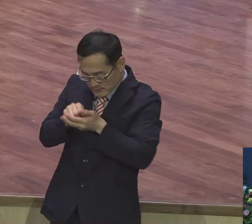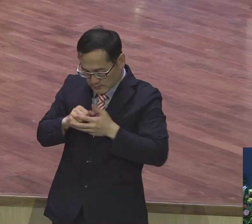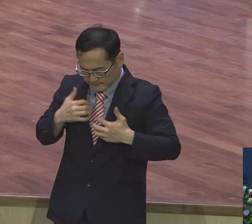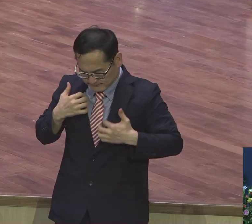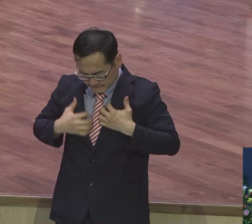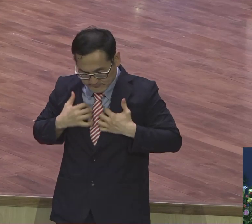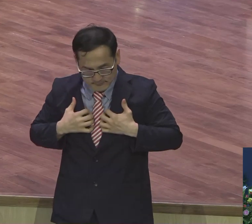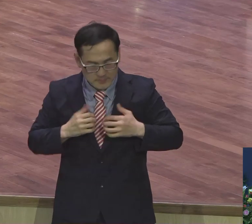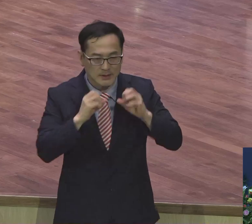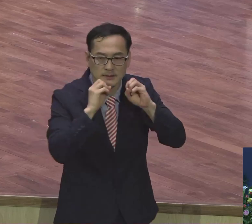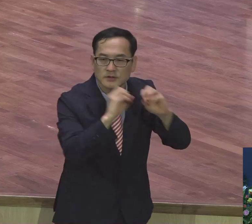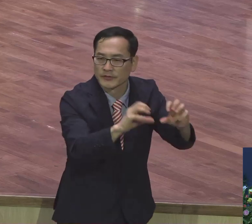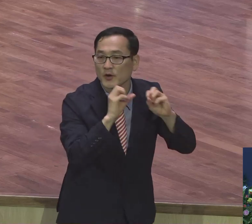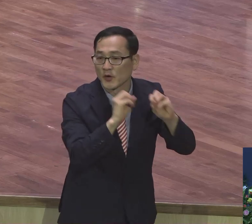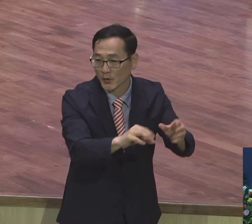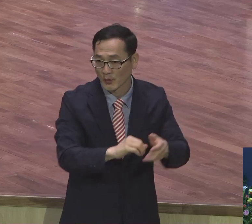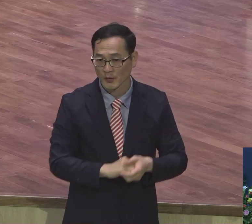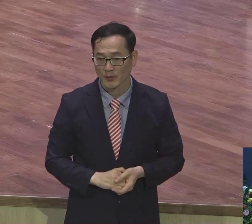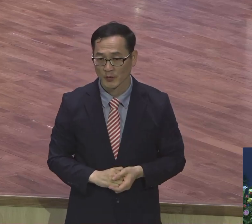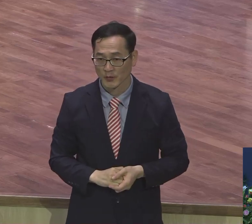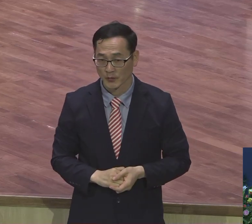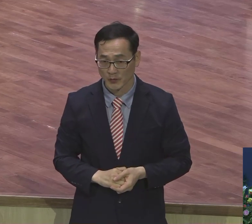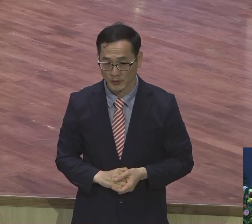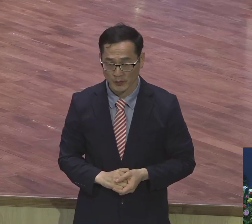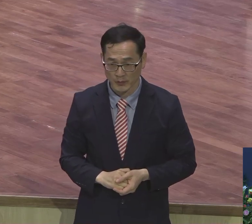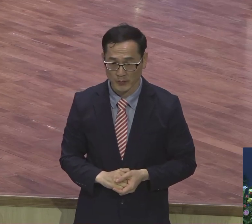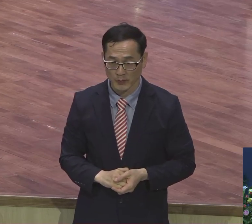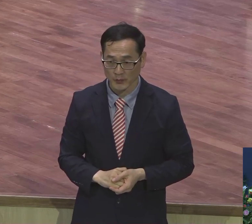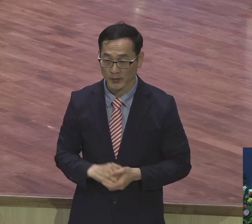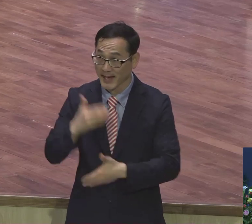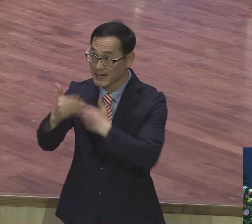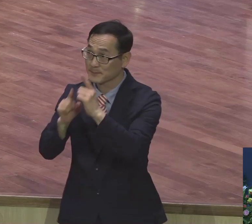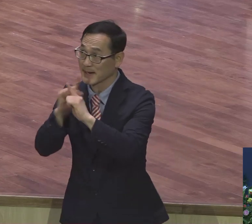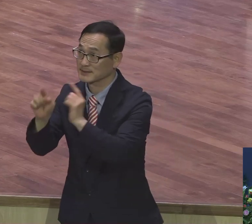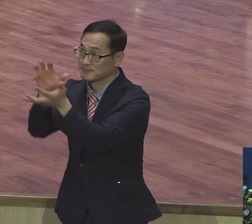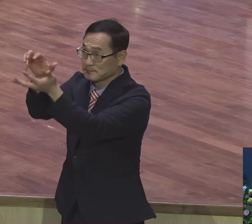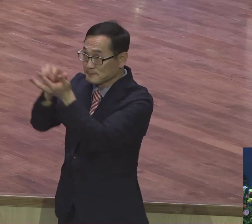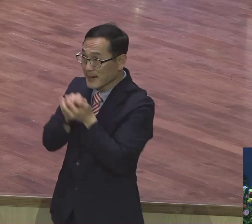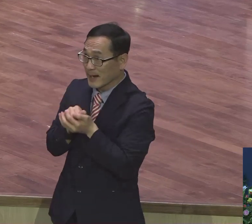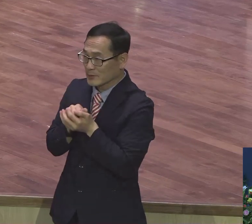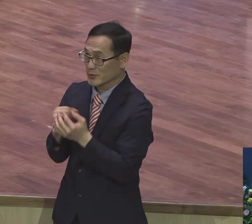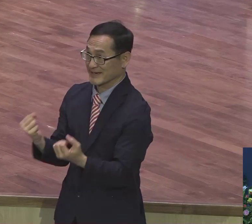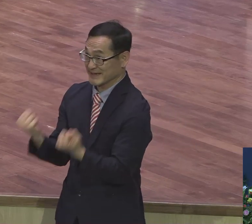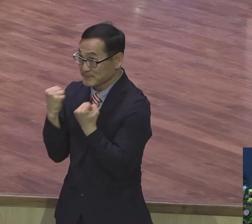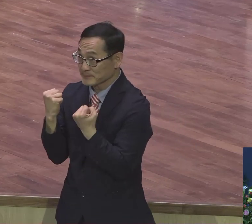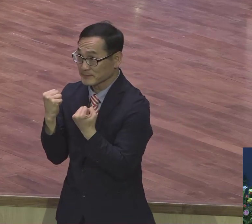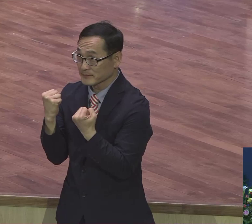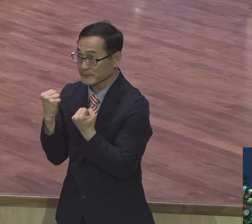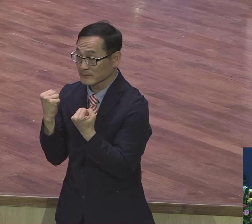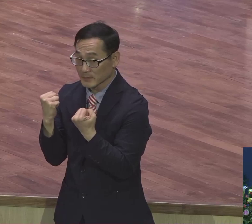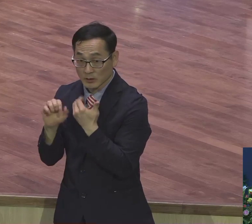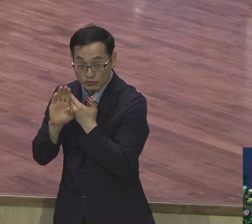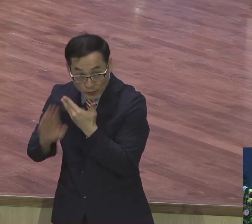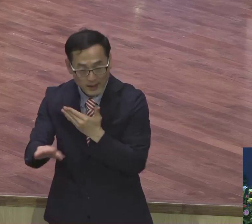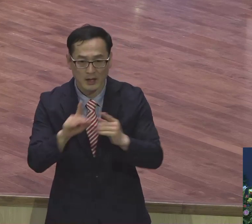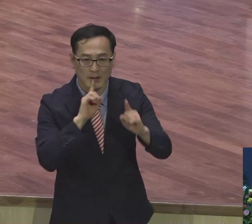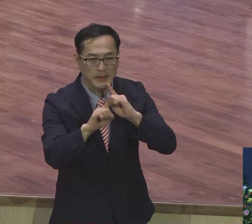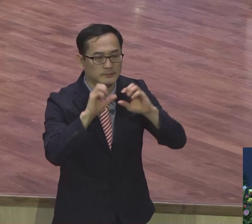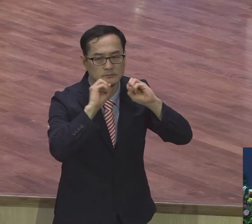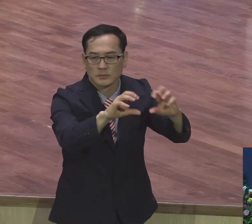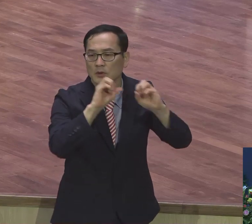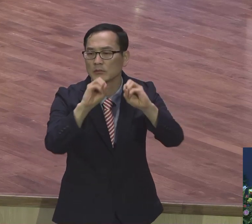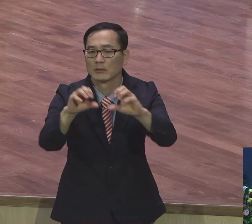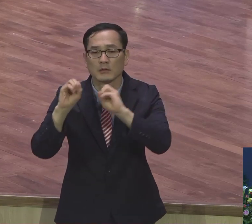운동이에요. 하나님의 말씀을 받아야. 그 다음에 무슨. 무슨 내가 다음 정인이 되든지. 무슨 나가든지.